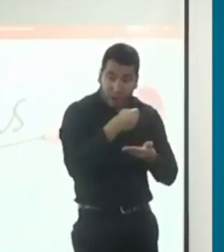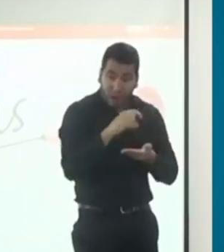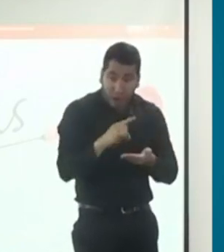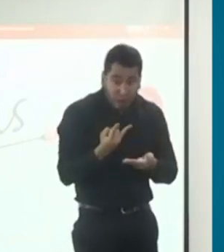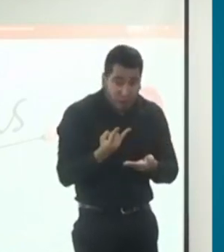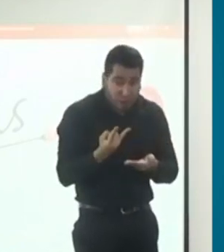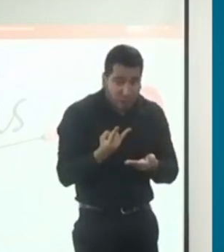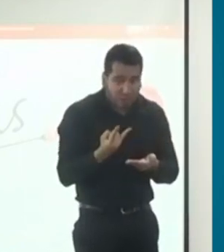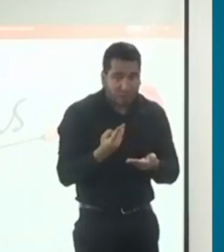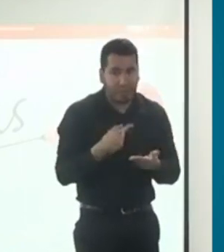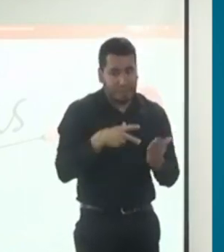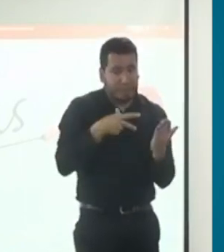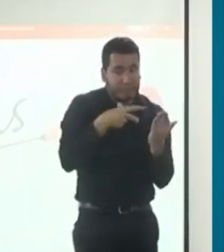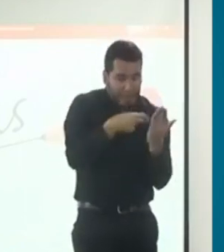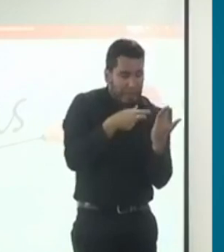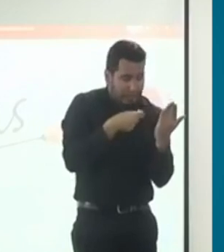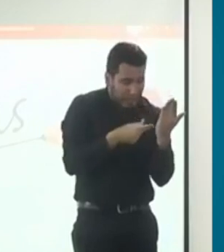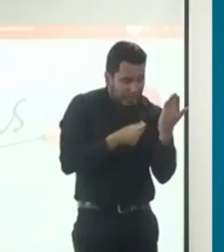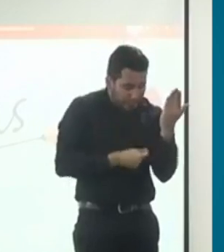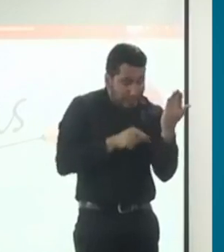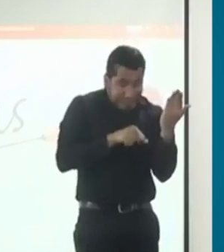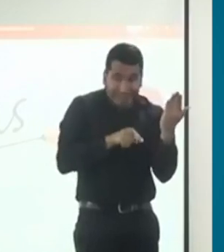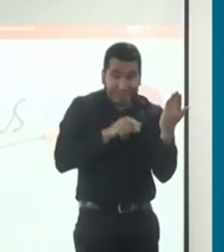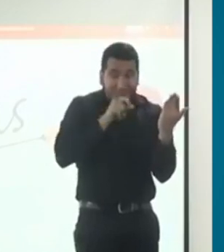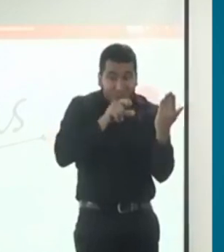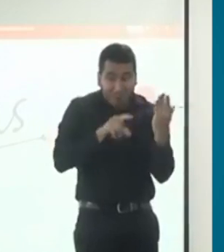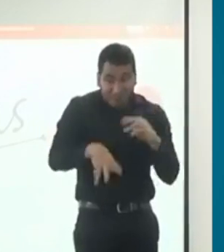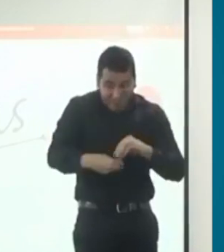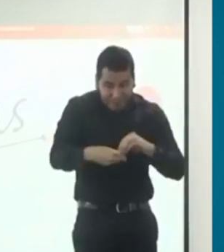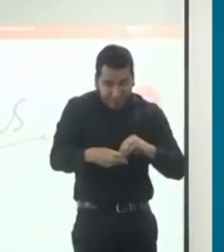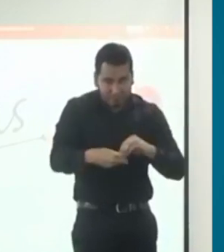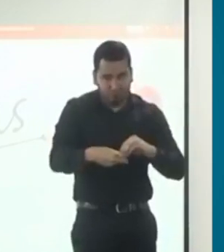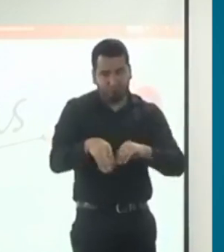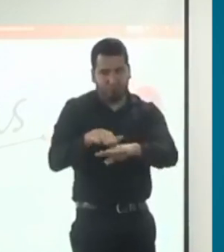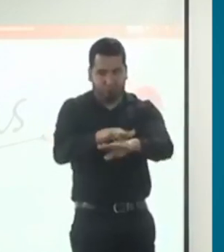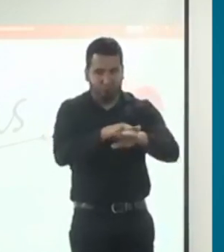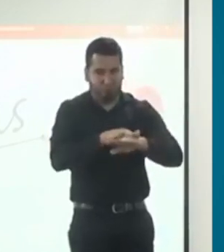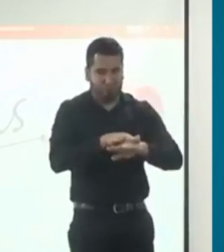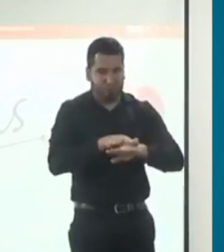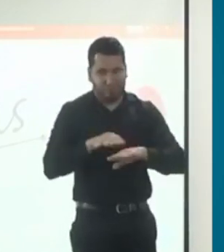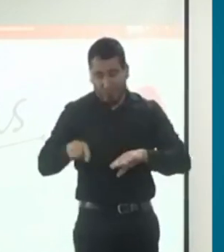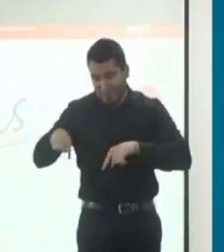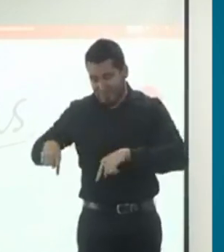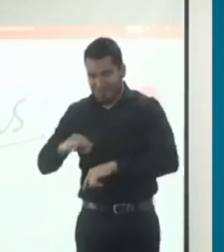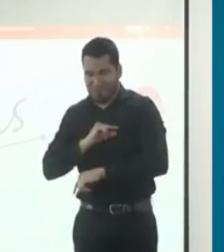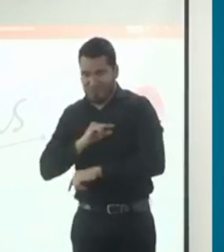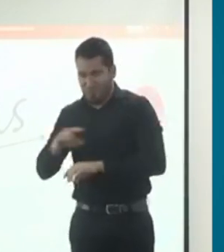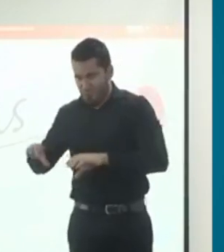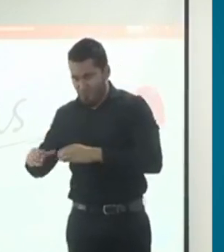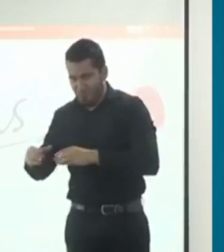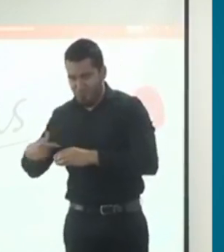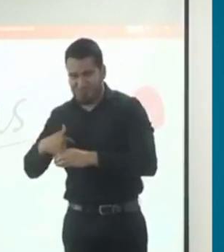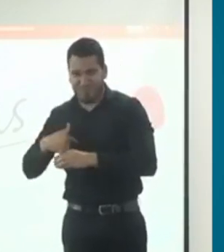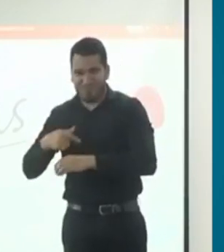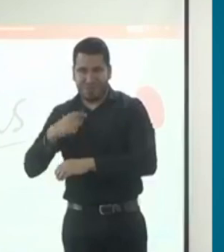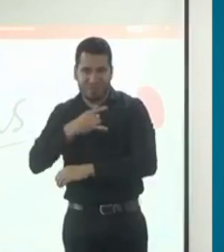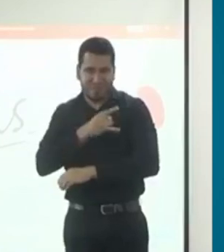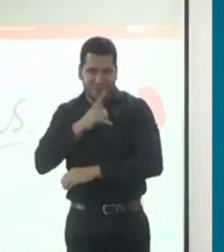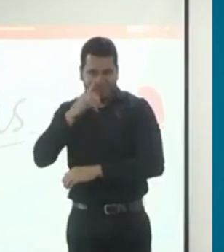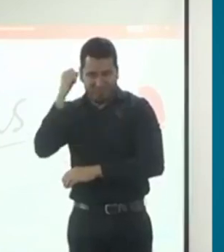Esas respuestas van a pasar a un comité interinstitucional donde vamos a